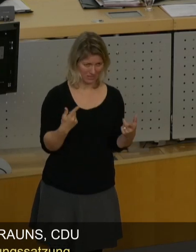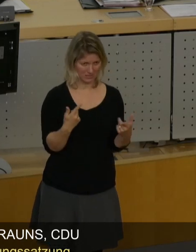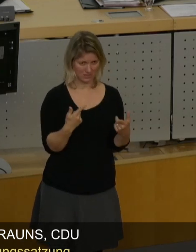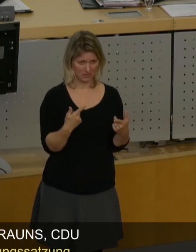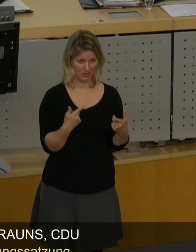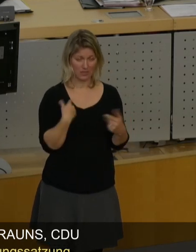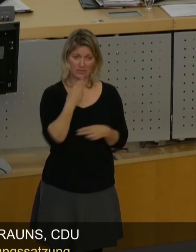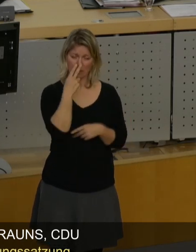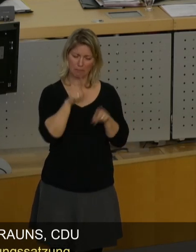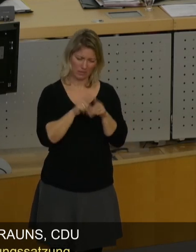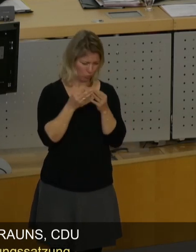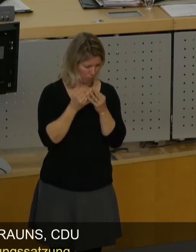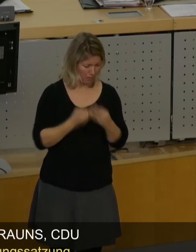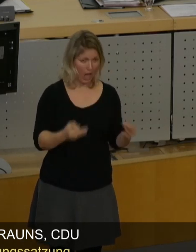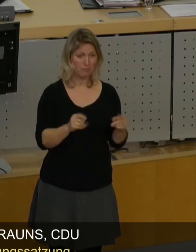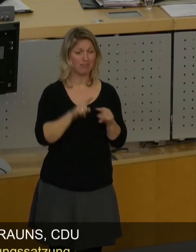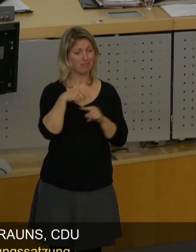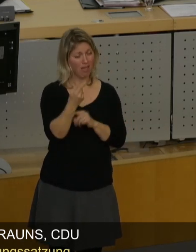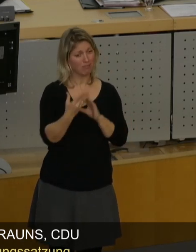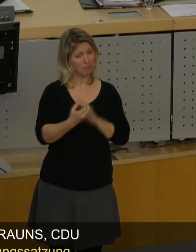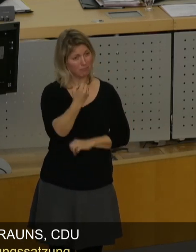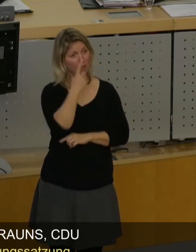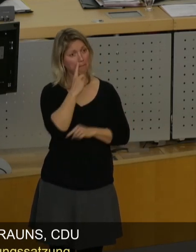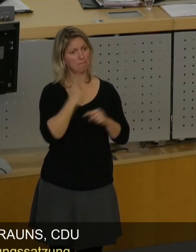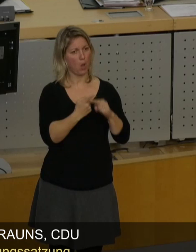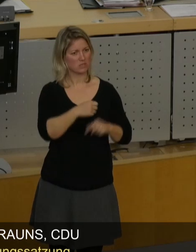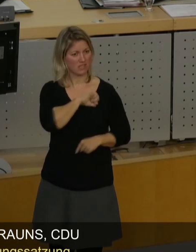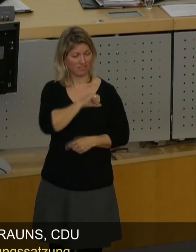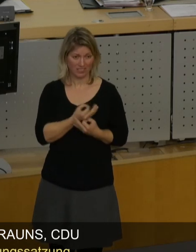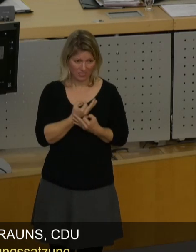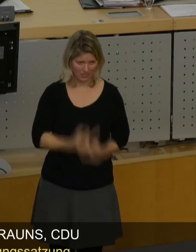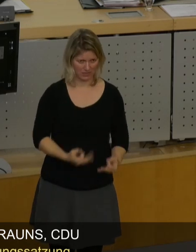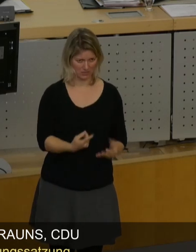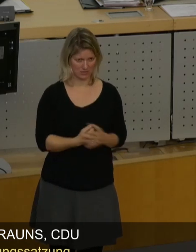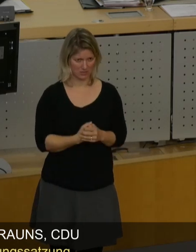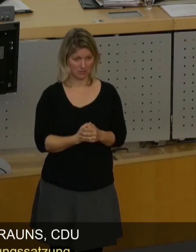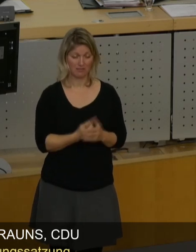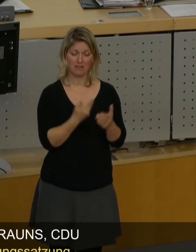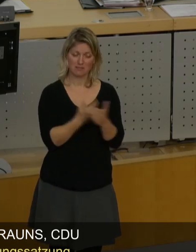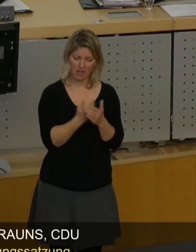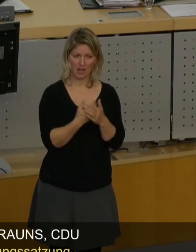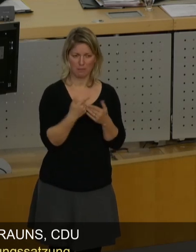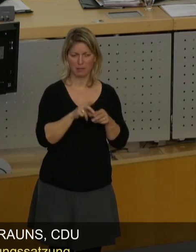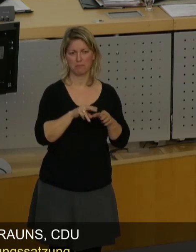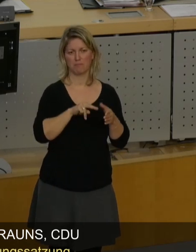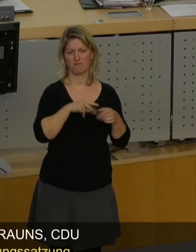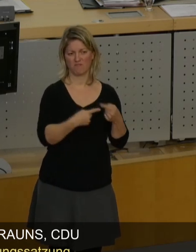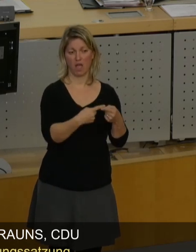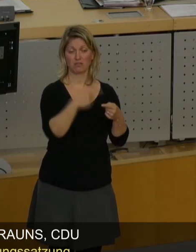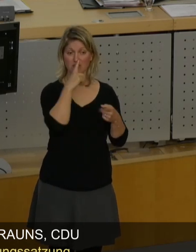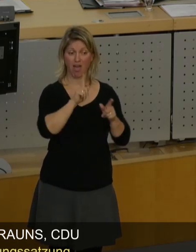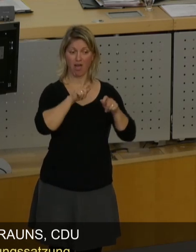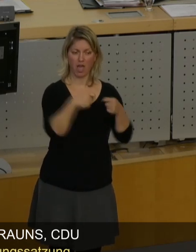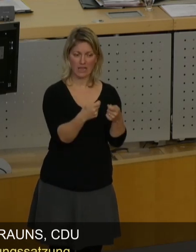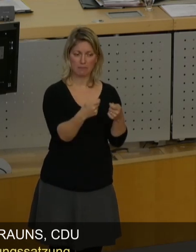nicht geeignet, hier etwas Positiveres auf den Weg zu bringen. Und das ist der Punkt. Und weil dieses Verfahren im Ergebnis nichts